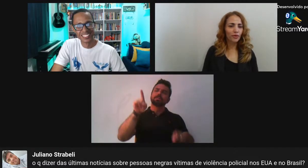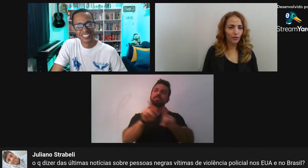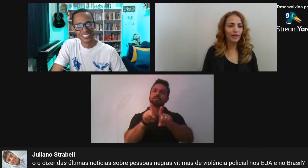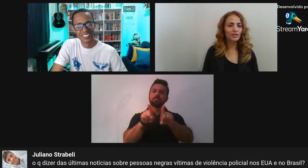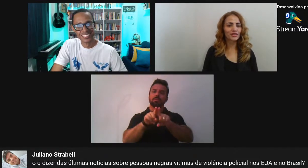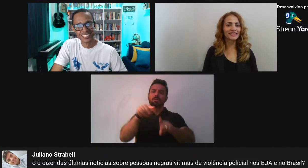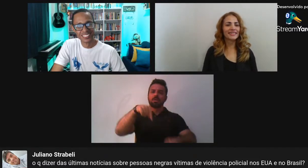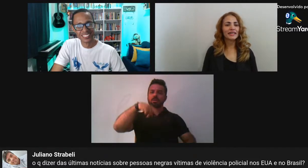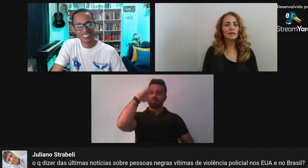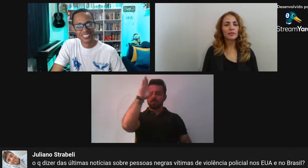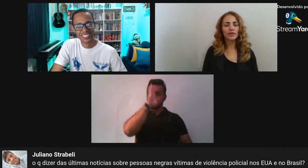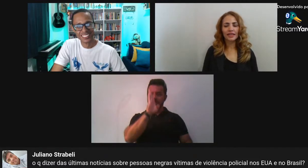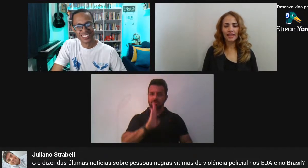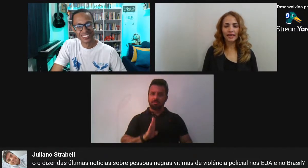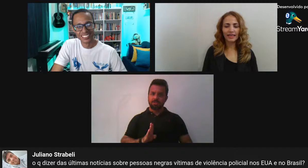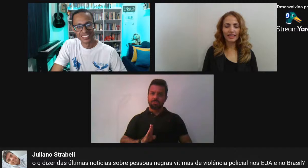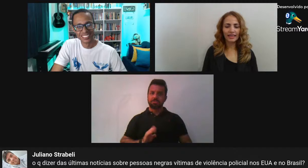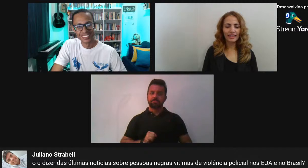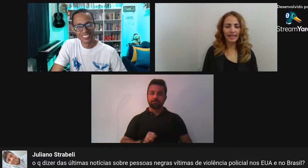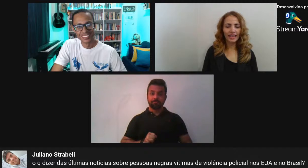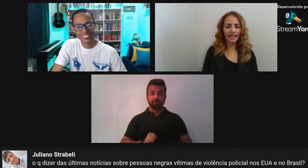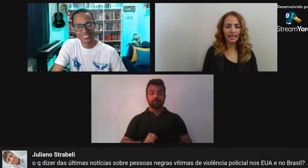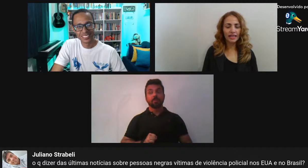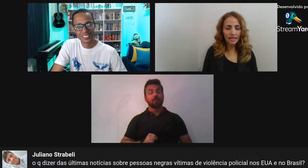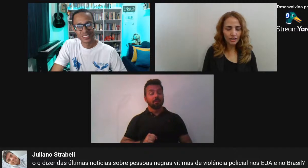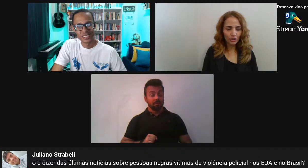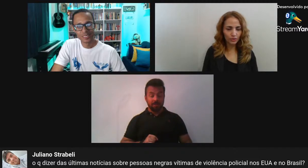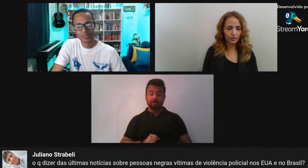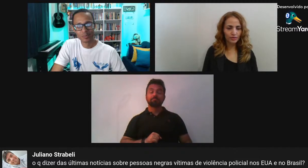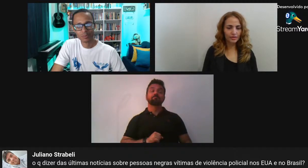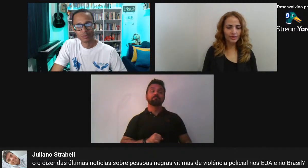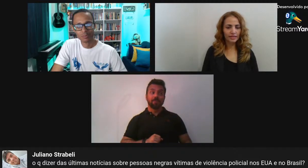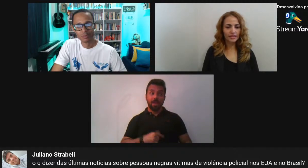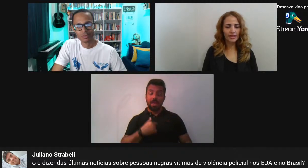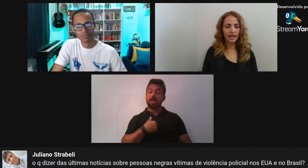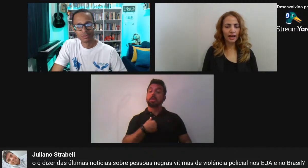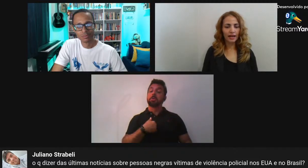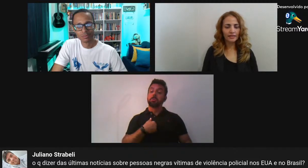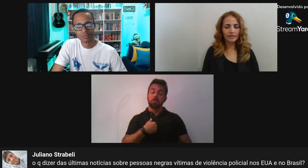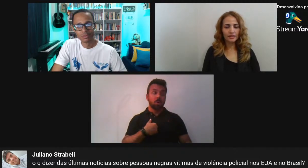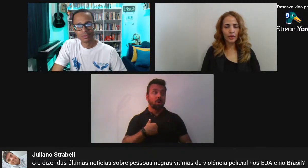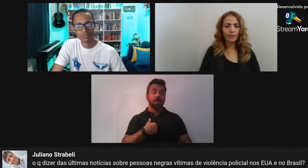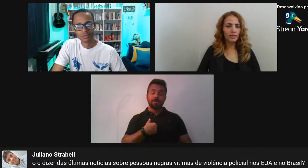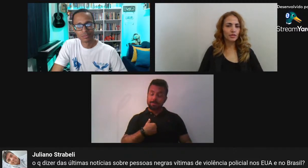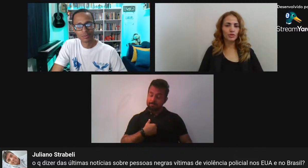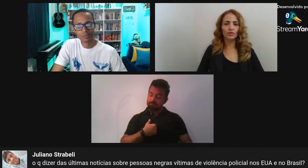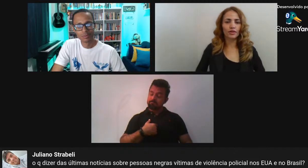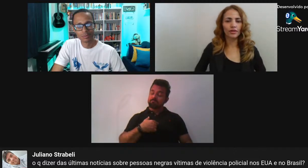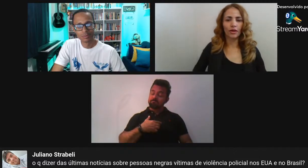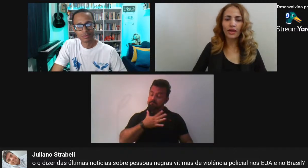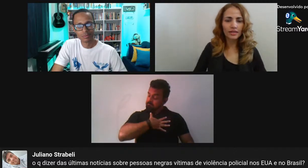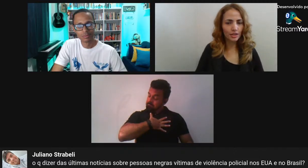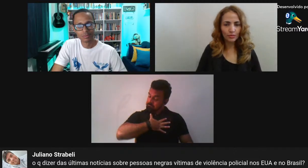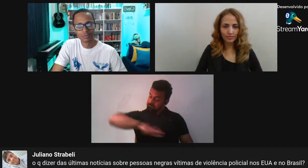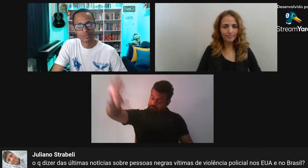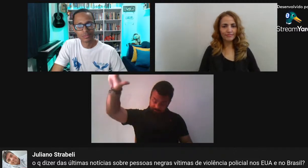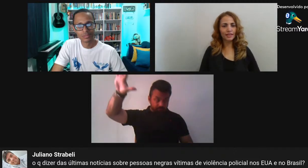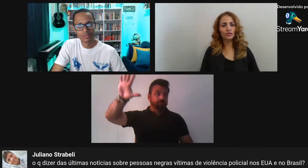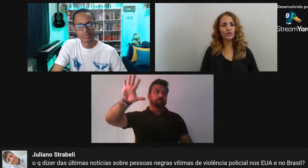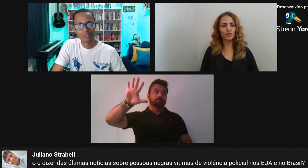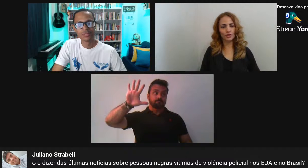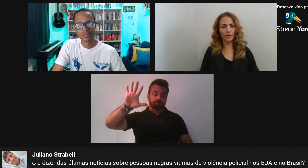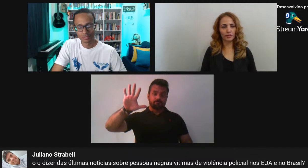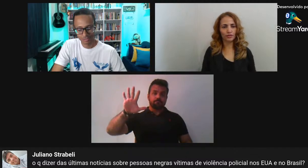me arrisco um pouco Eu acho Porque É nítido Que não é um racismo estrutural Não É um racismo